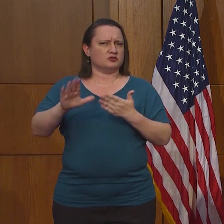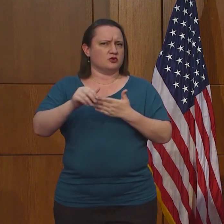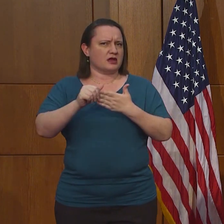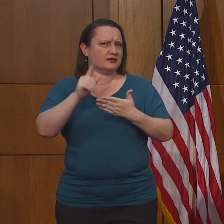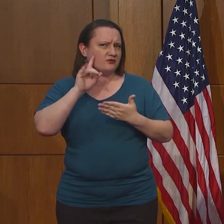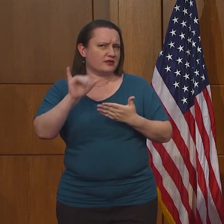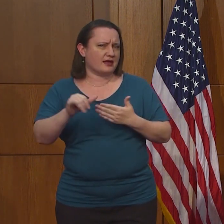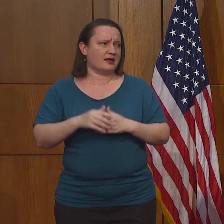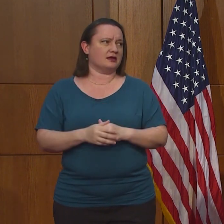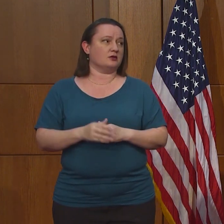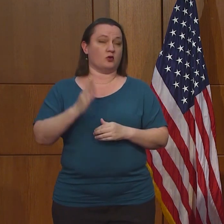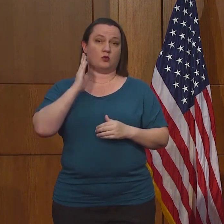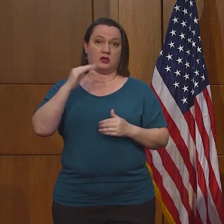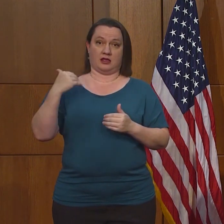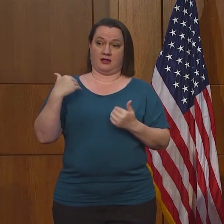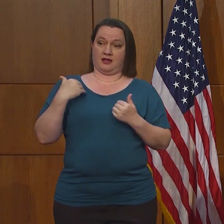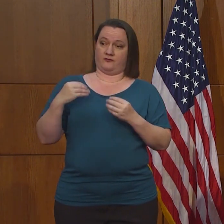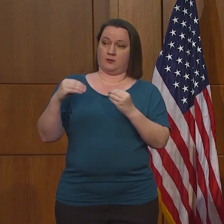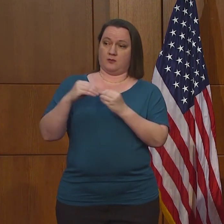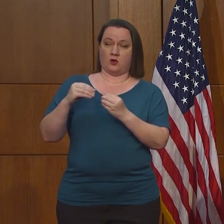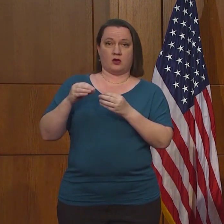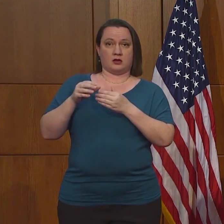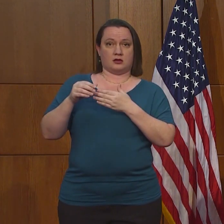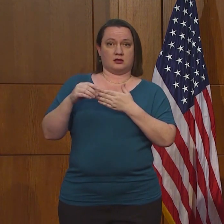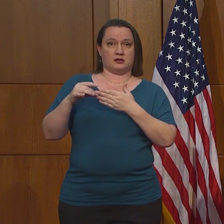La pregunta continúa.